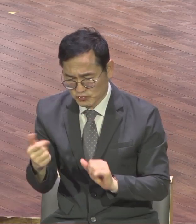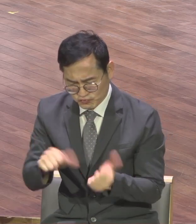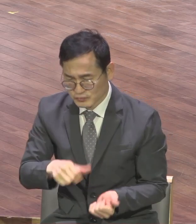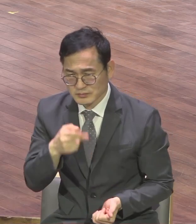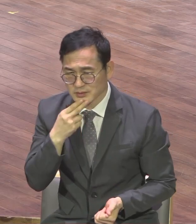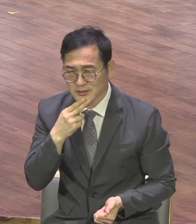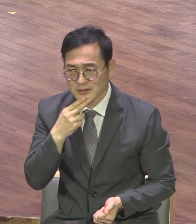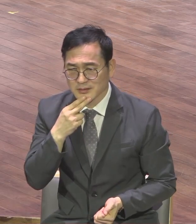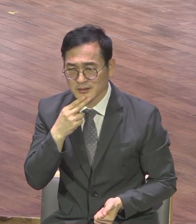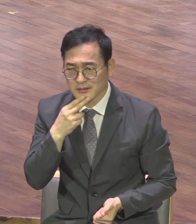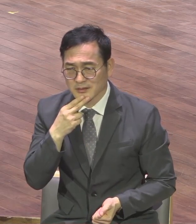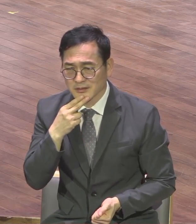왜 자꾸 하려 하는지 모르죠